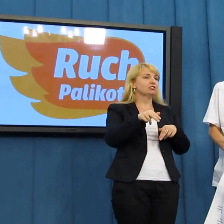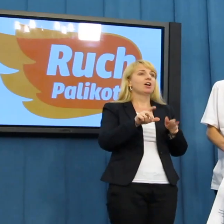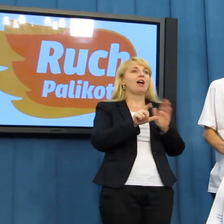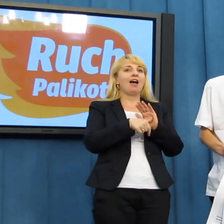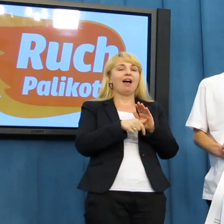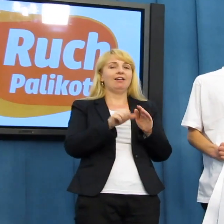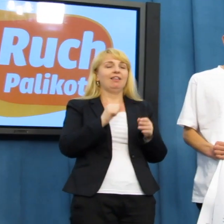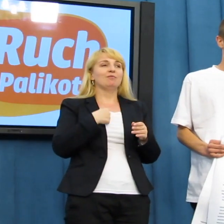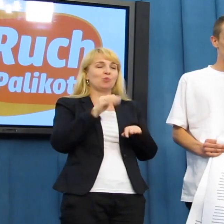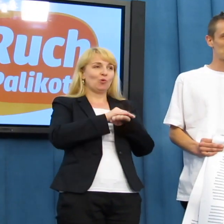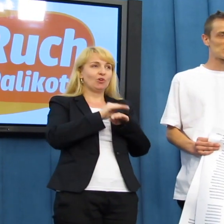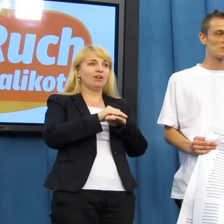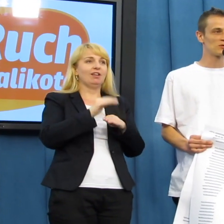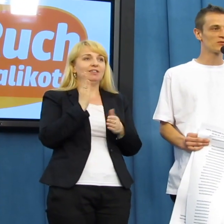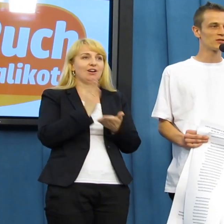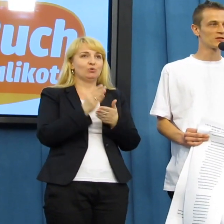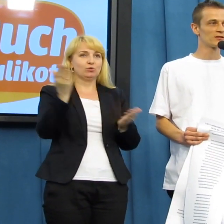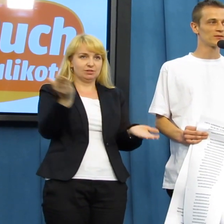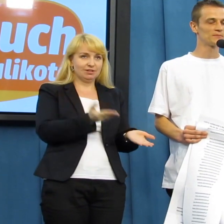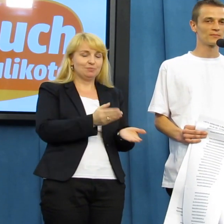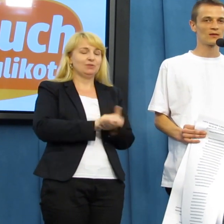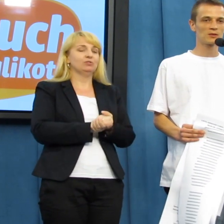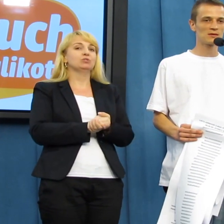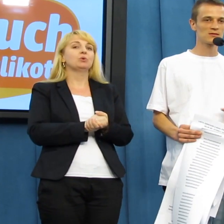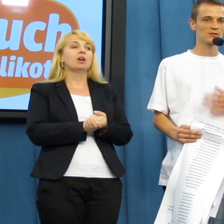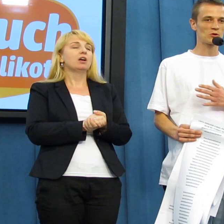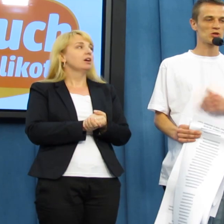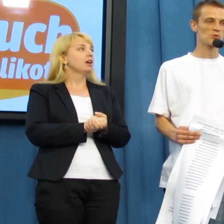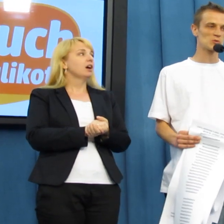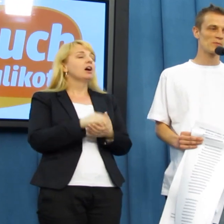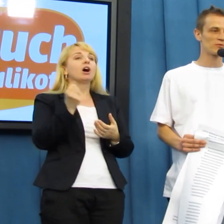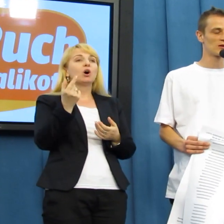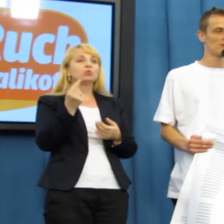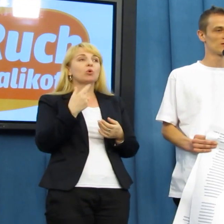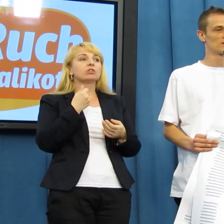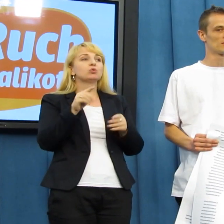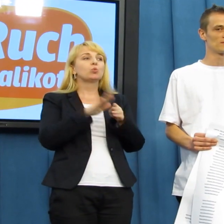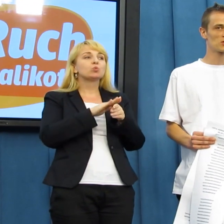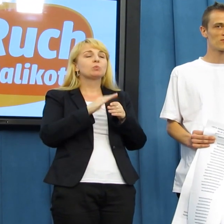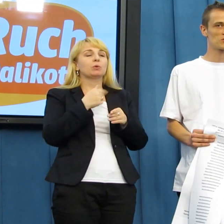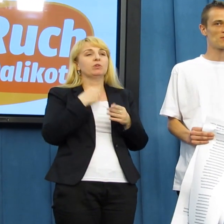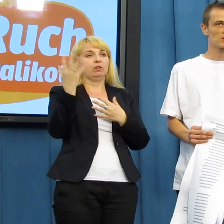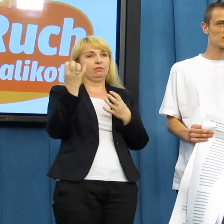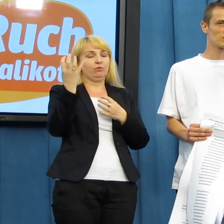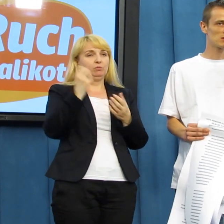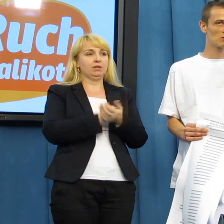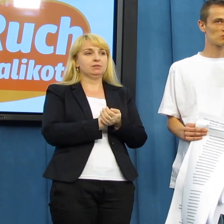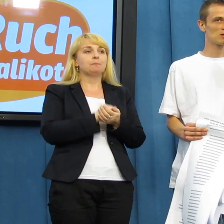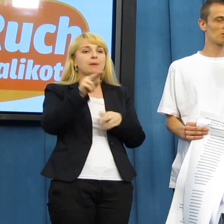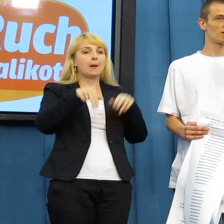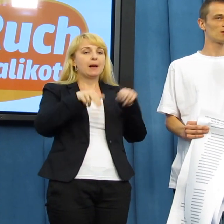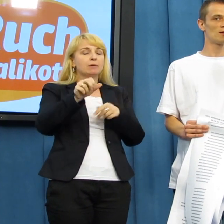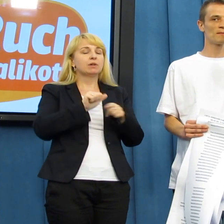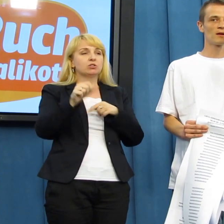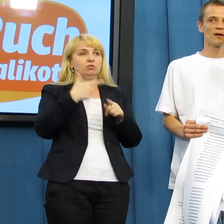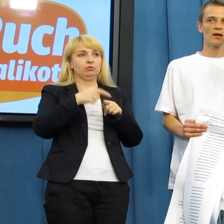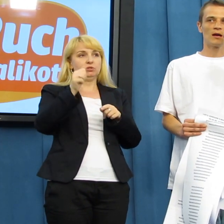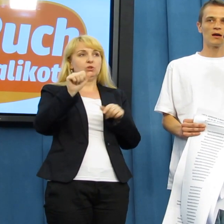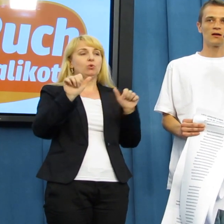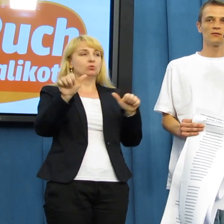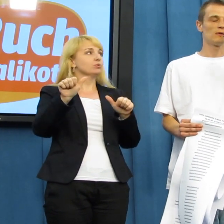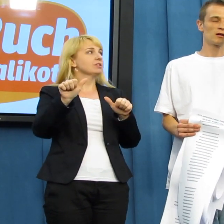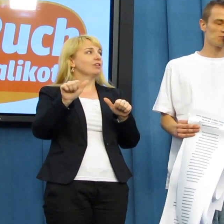Andrzej już to zrobił. Natomiast troszeczkę uzupełnię. Rzeczywiście marsz jest 26 kwietnia.